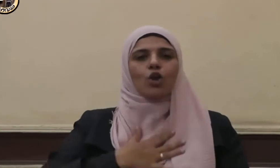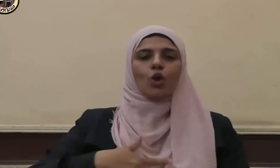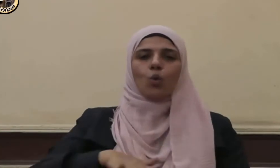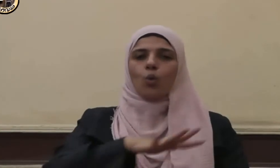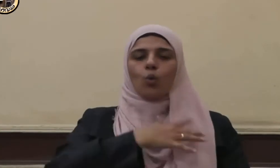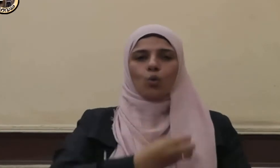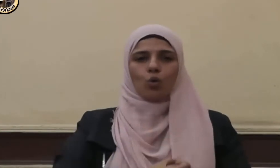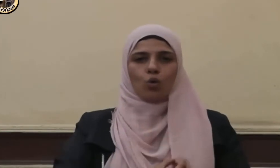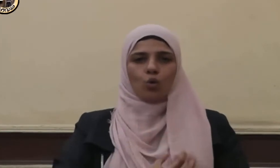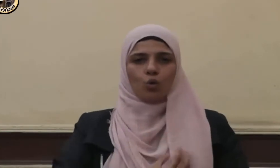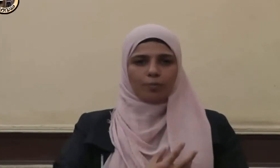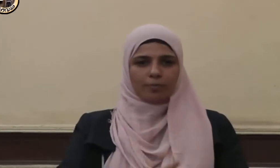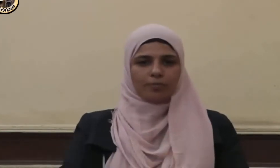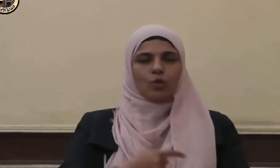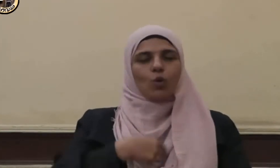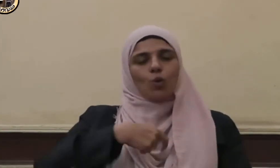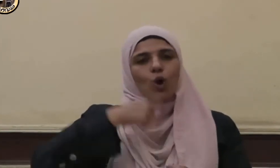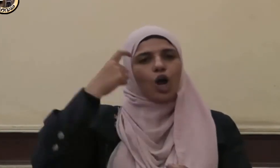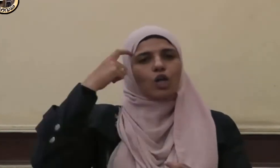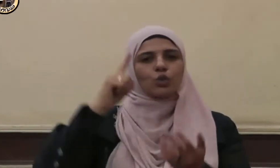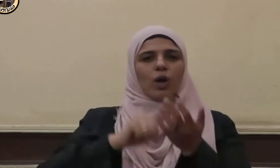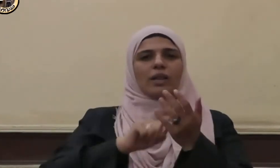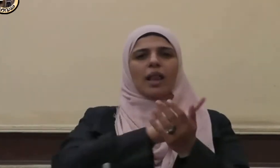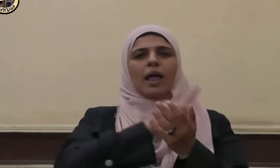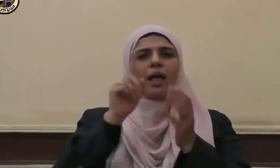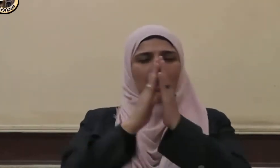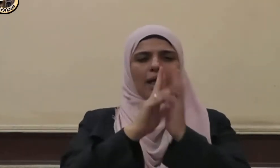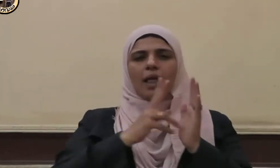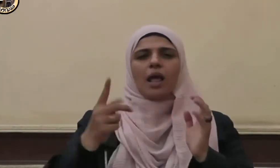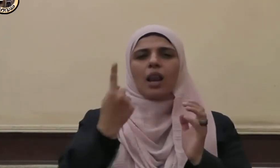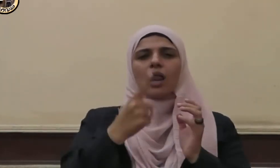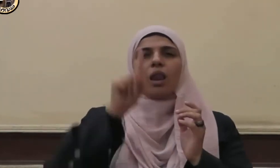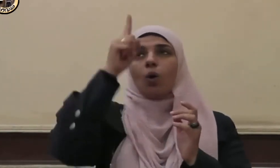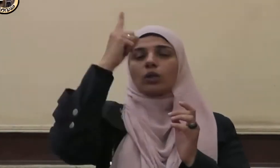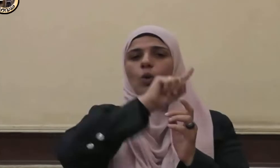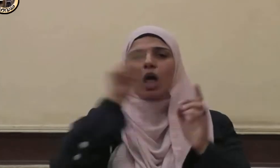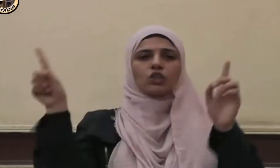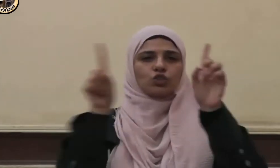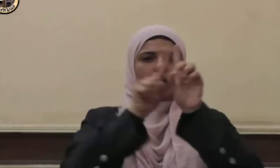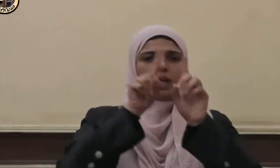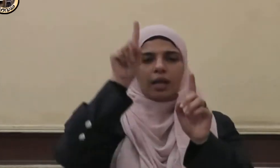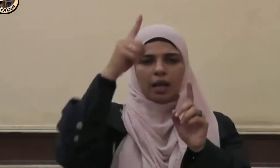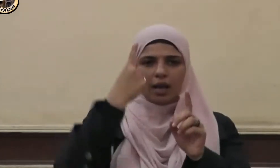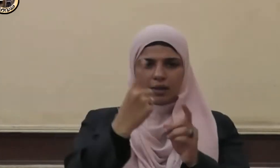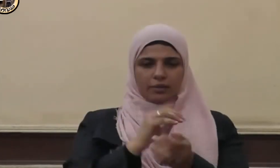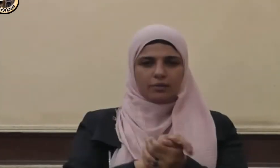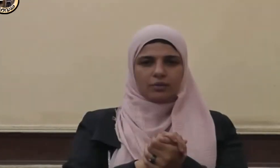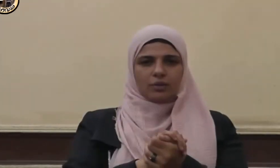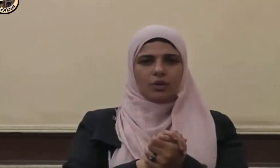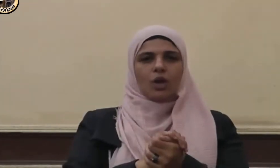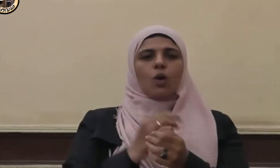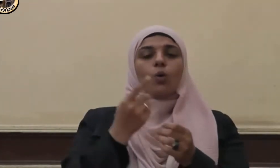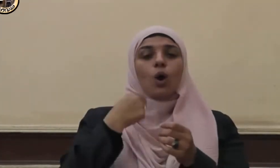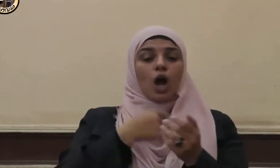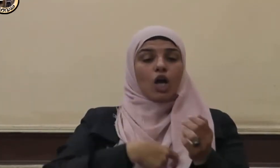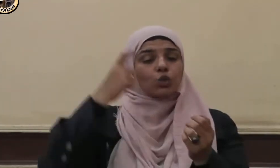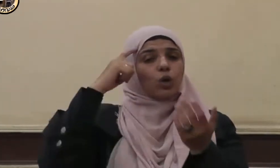وأشهد أن لا إله إلا الله وحده لا شديكة وأشهد أن